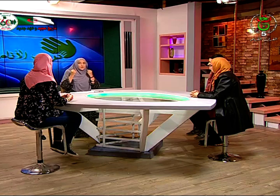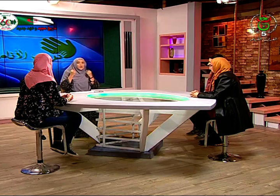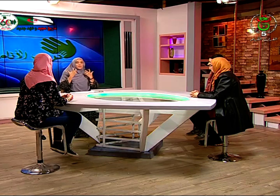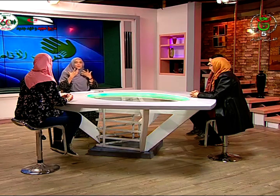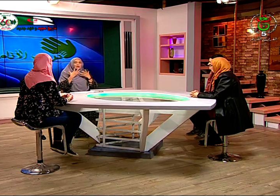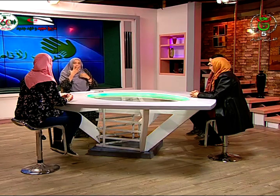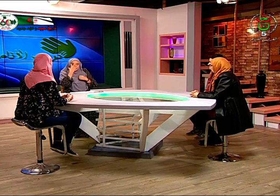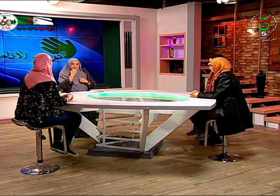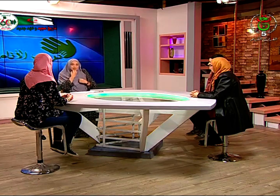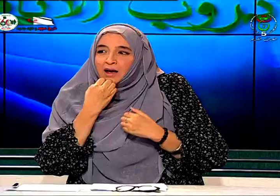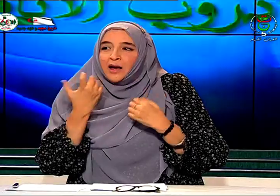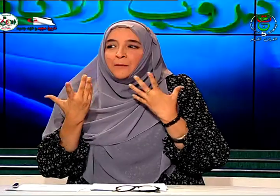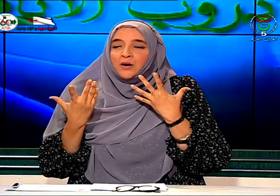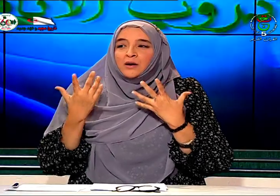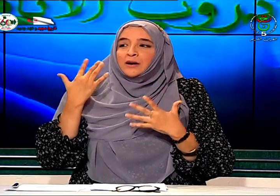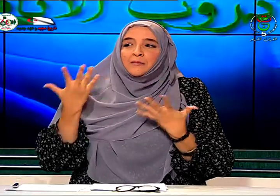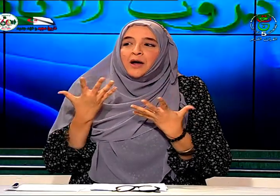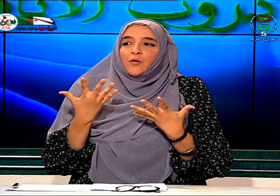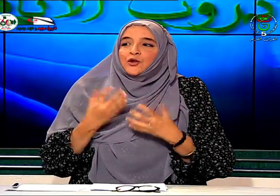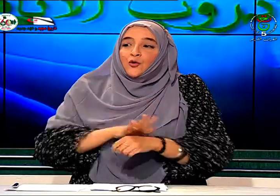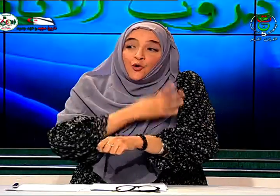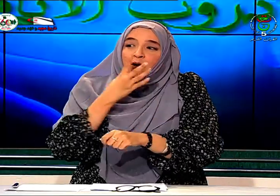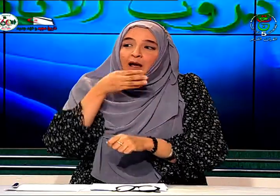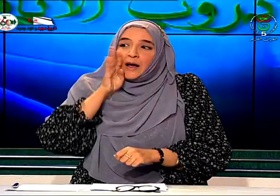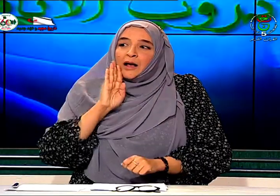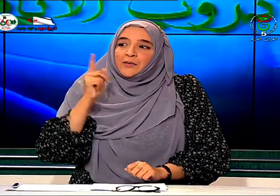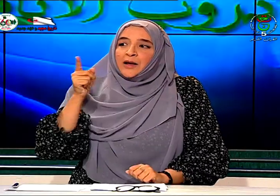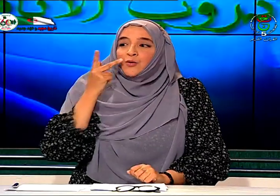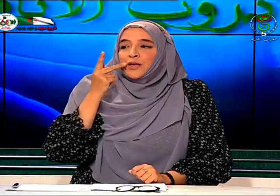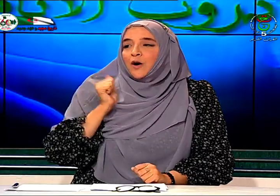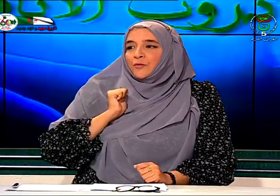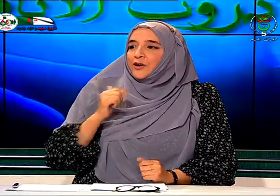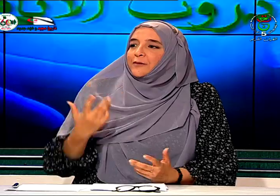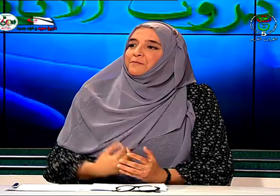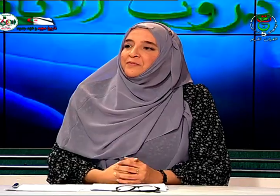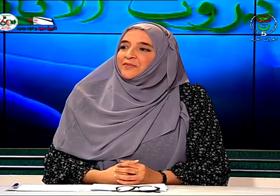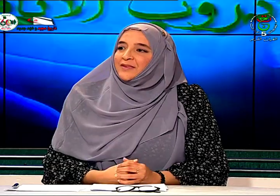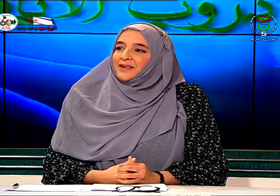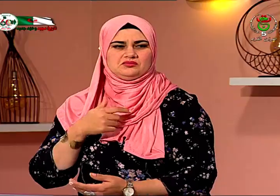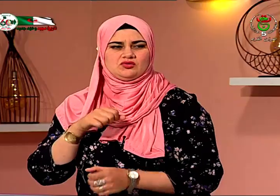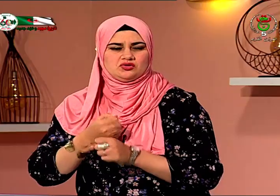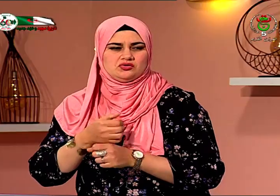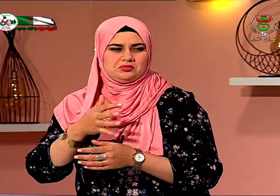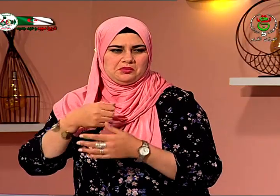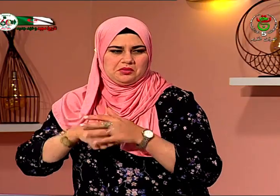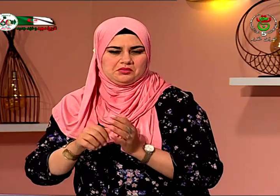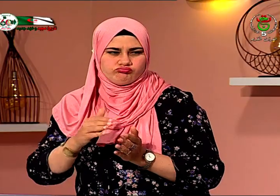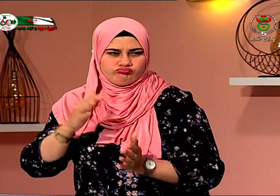أم شعروا بالاستياء أم ما هو شعور أبوك وأمك كان